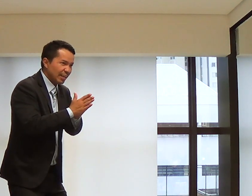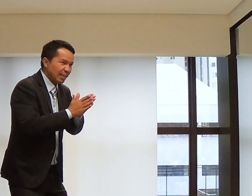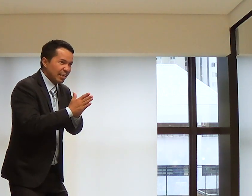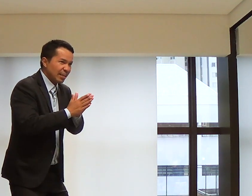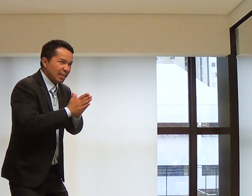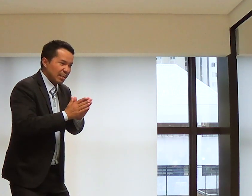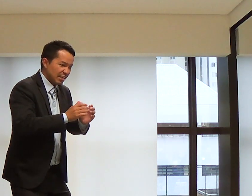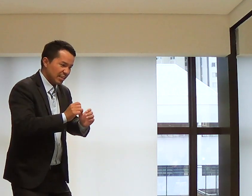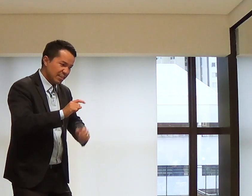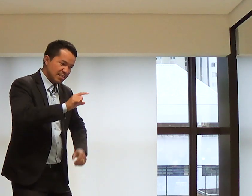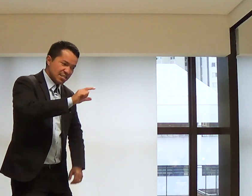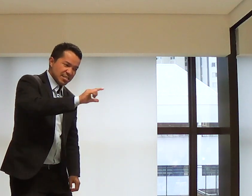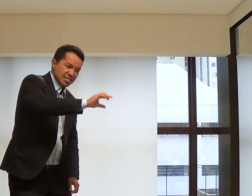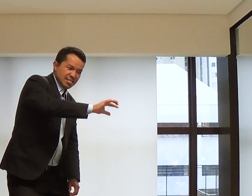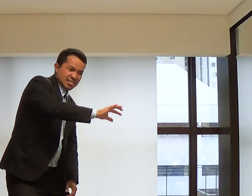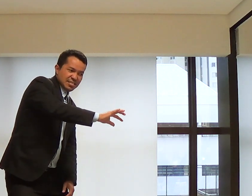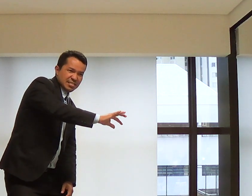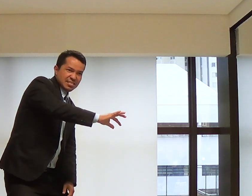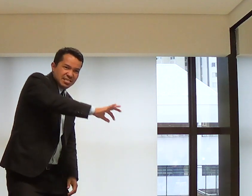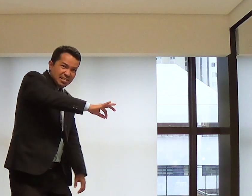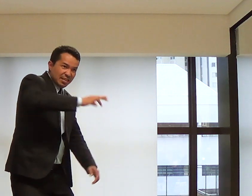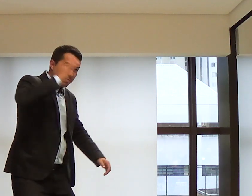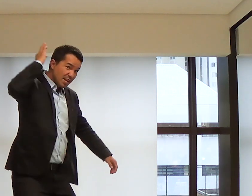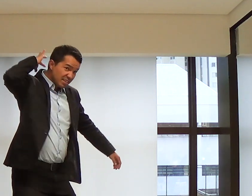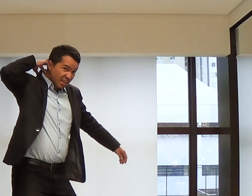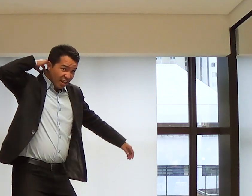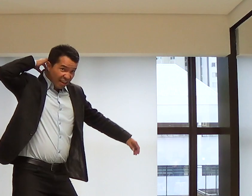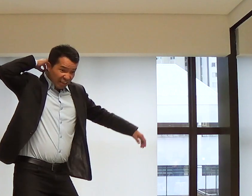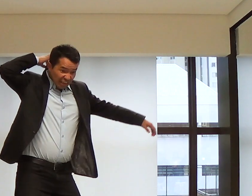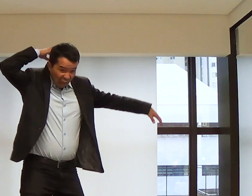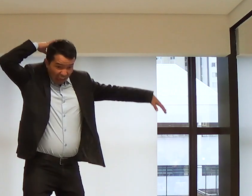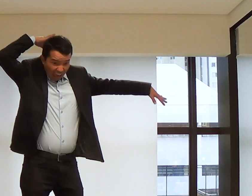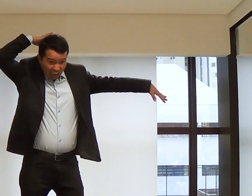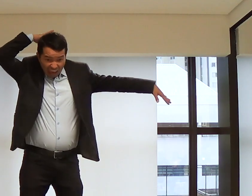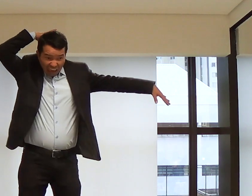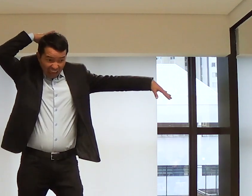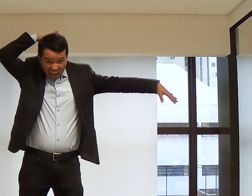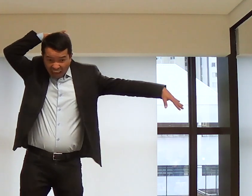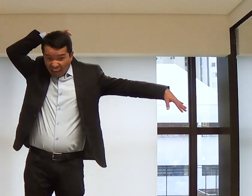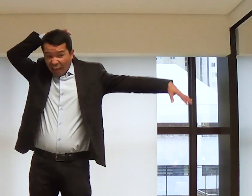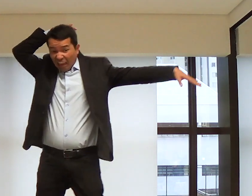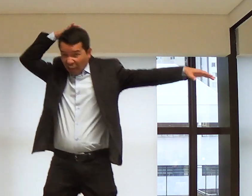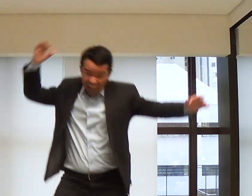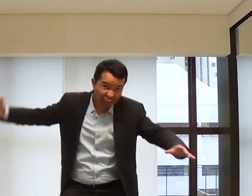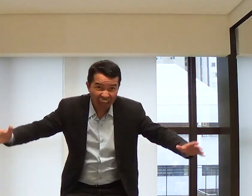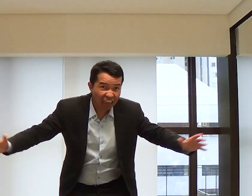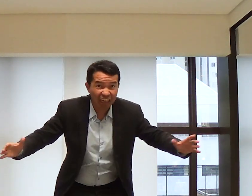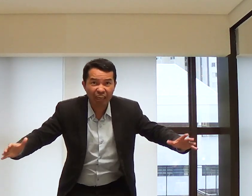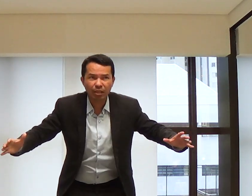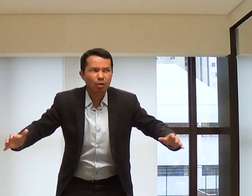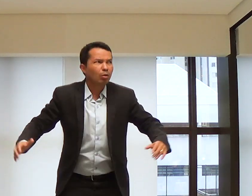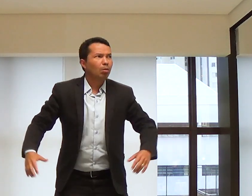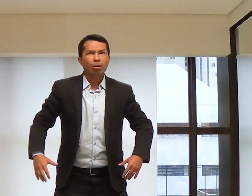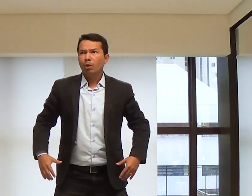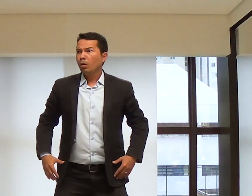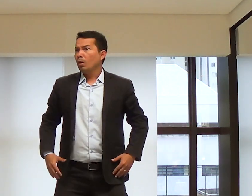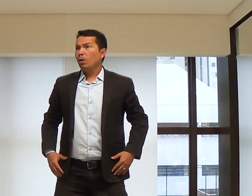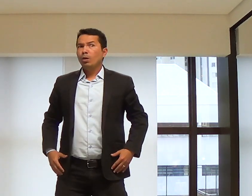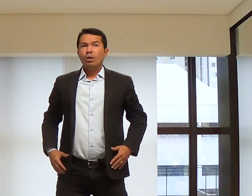Então, tá bom. É para usá-lo? Sabe, eu acho que ele me agarrou o meu colarinho, assim. E